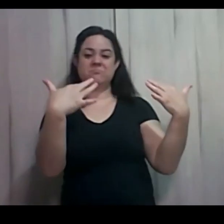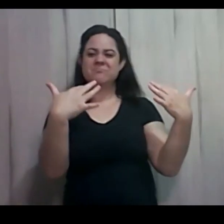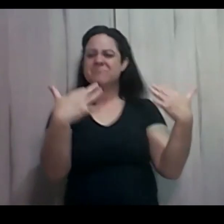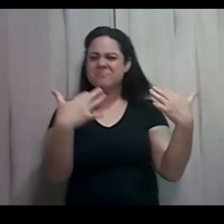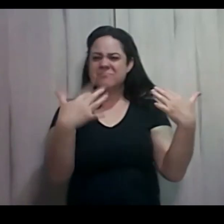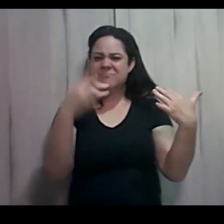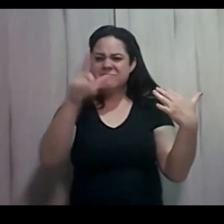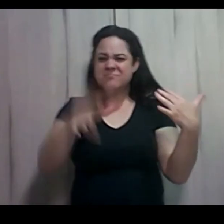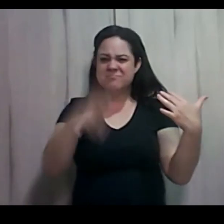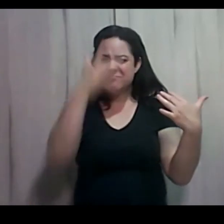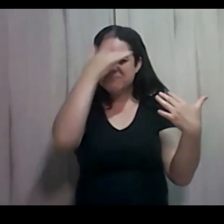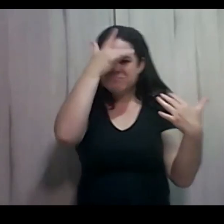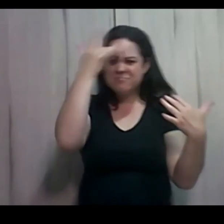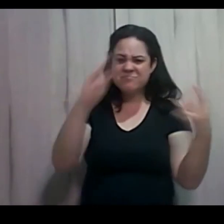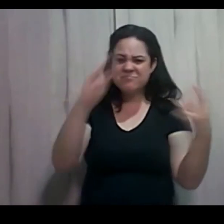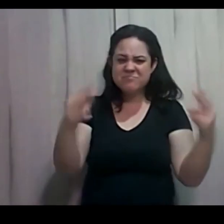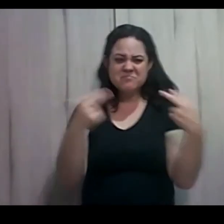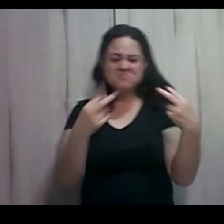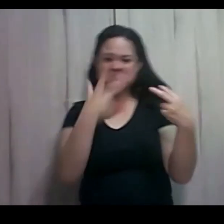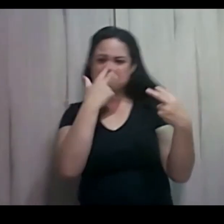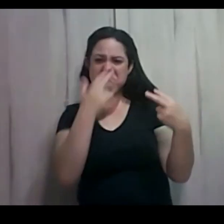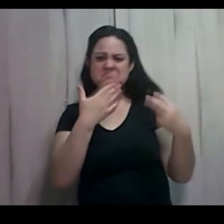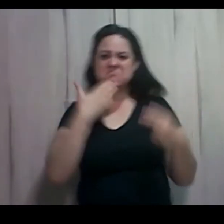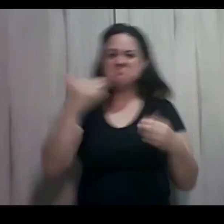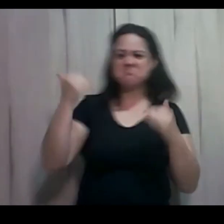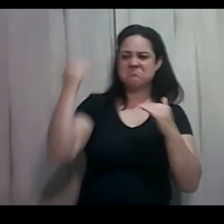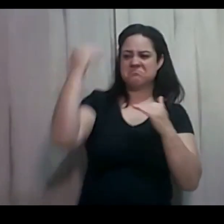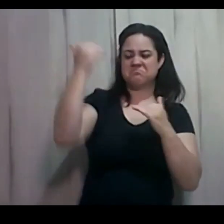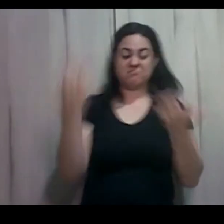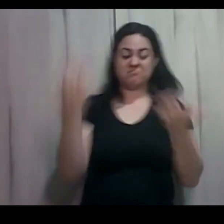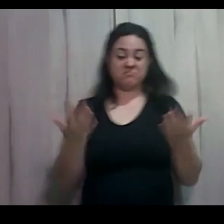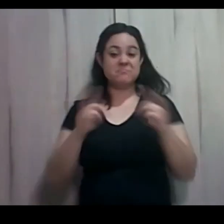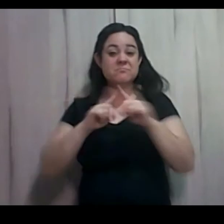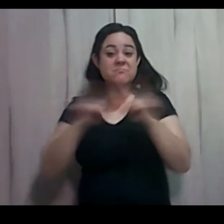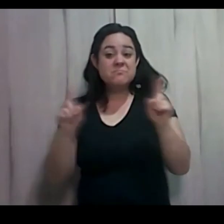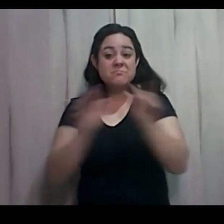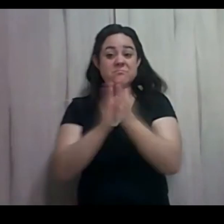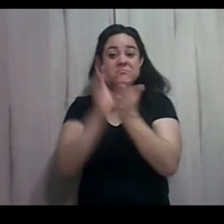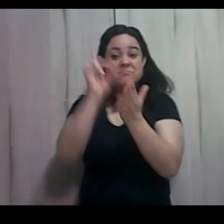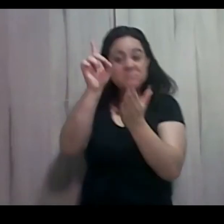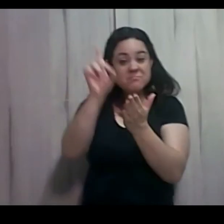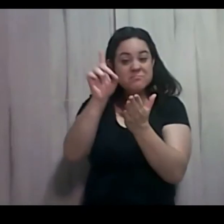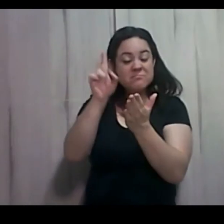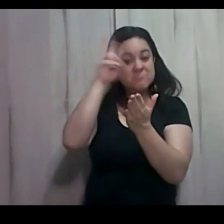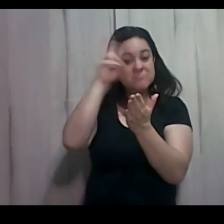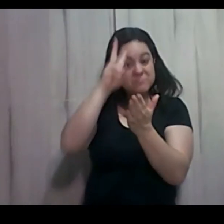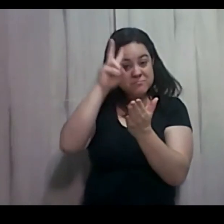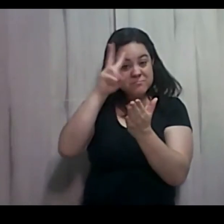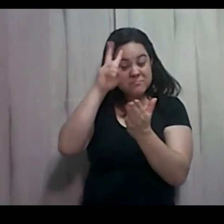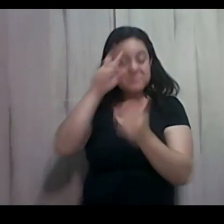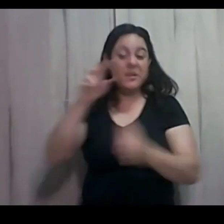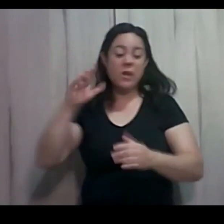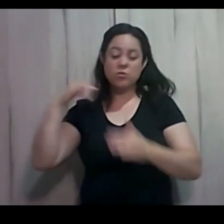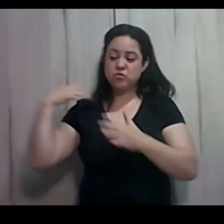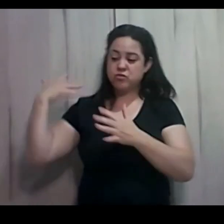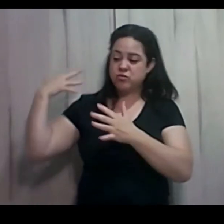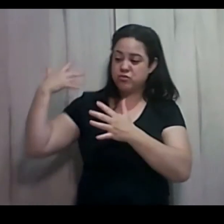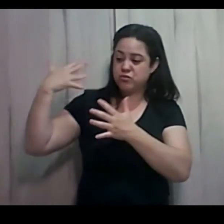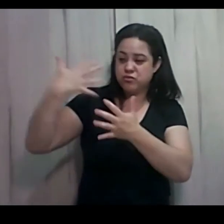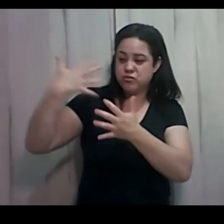uma condição melhor diante de Deus. Mas a Bíblia vai mostrar, na história, no Antigo Testamento e no Novo